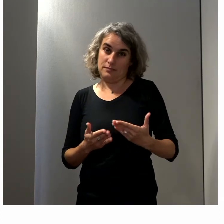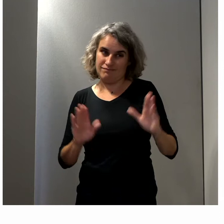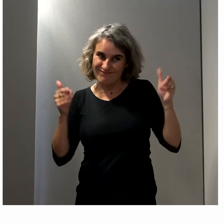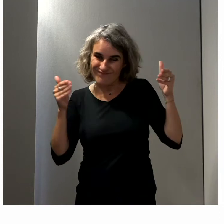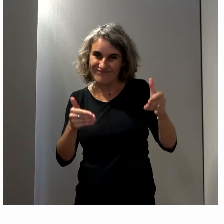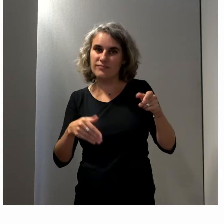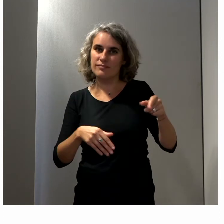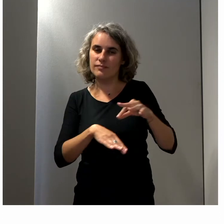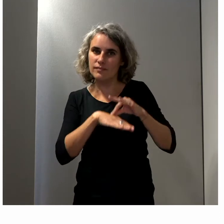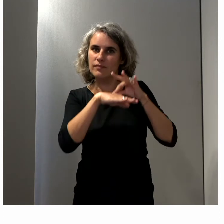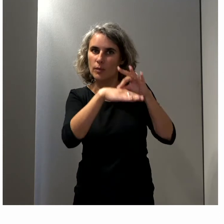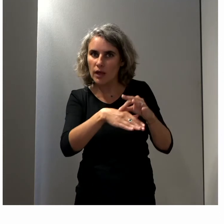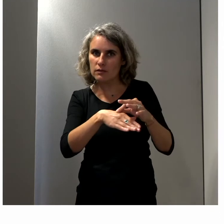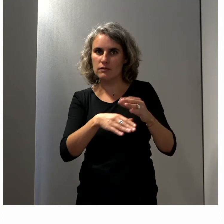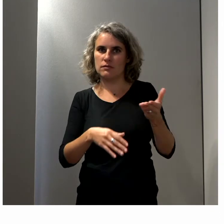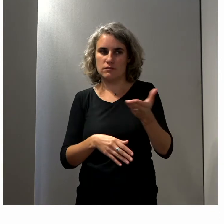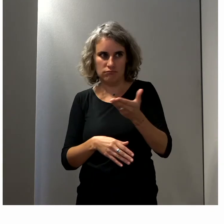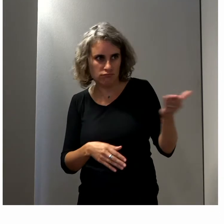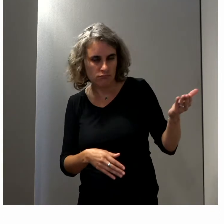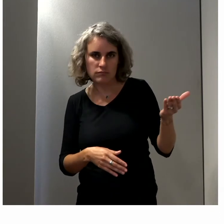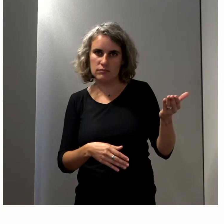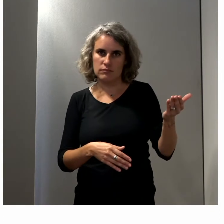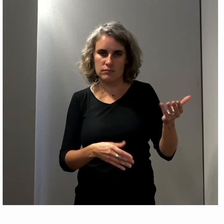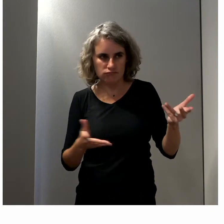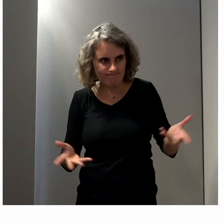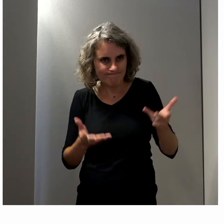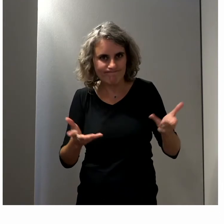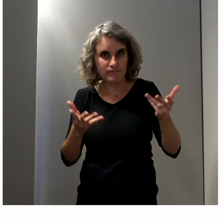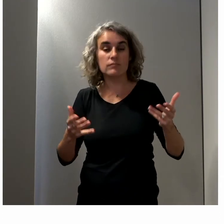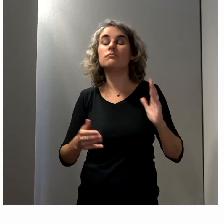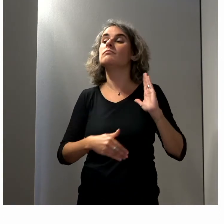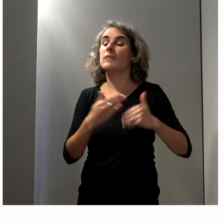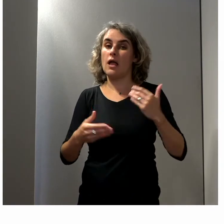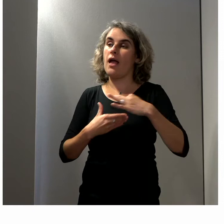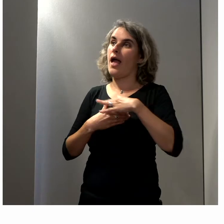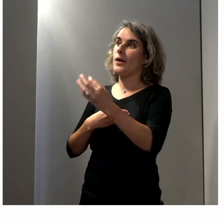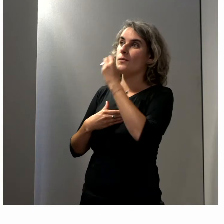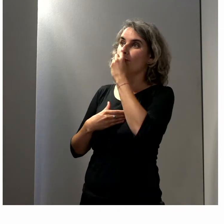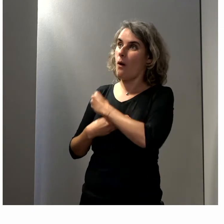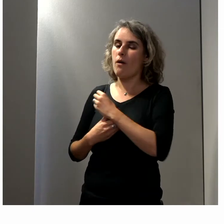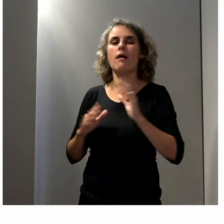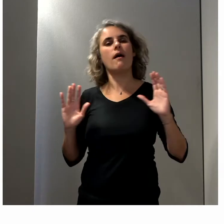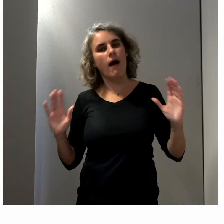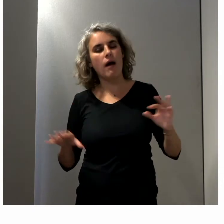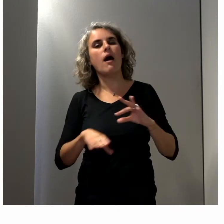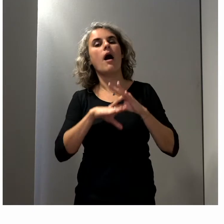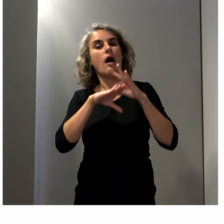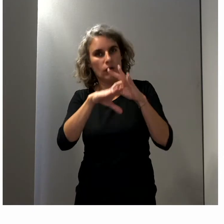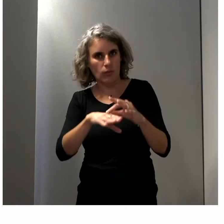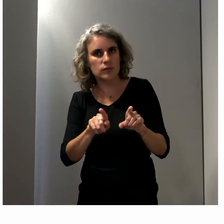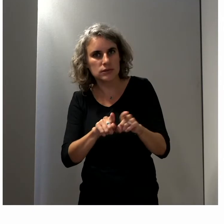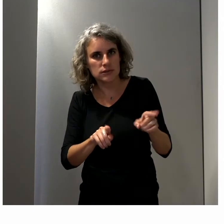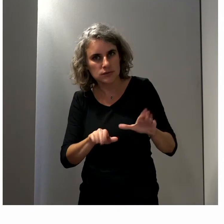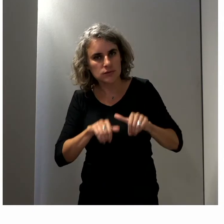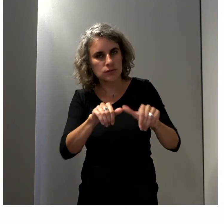d'accompagnement des candidats en situation de handicap et une fois élu, d'accompagnement également des élus en